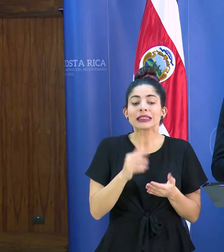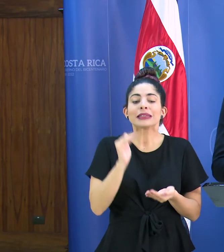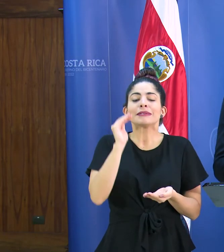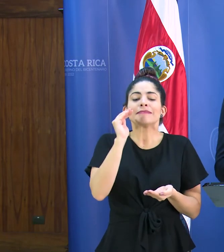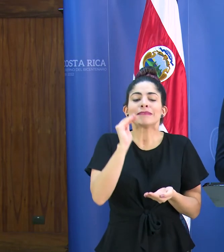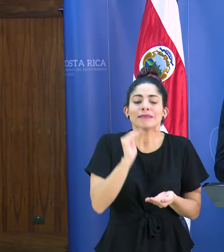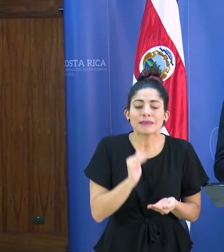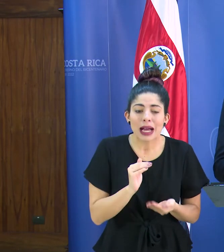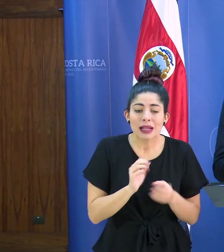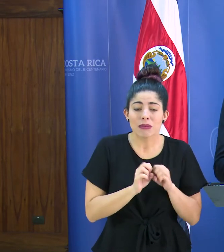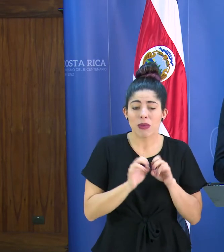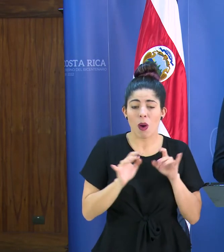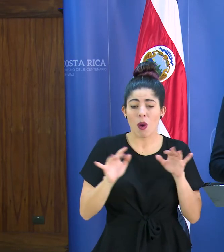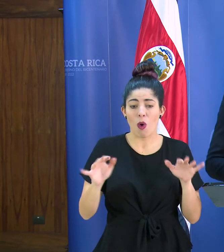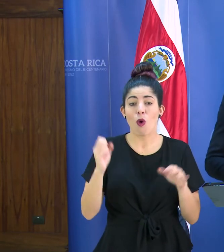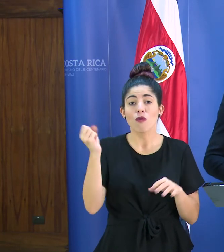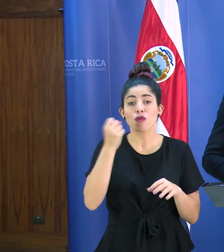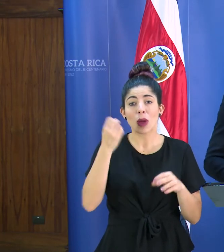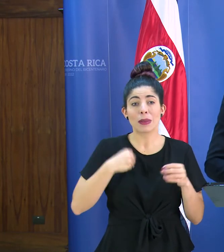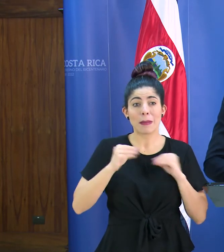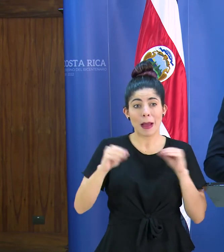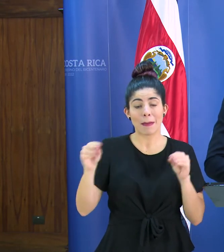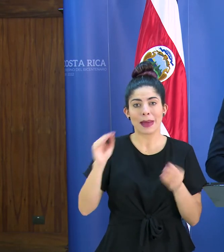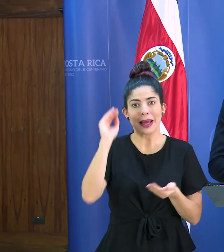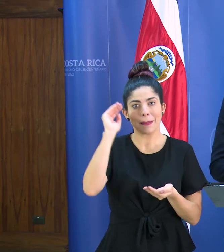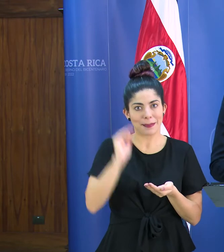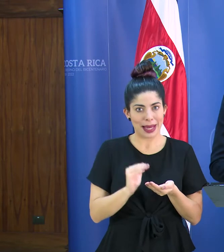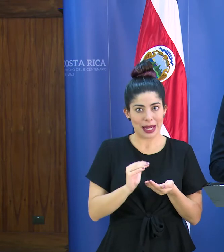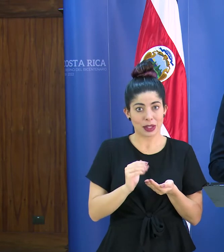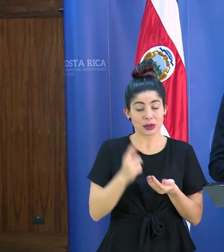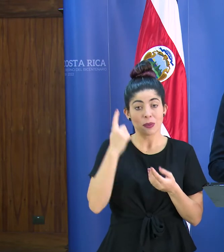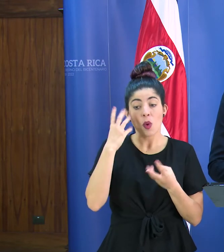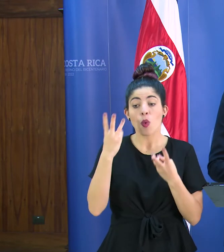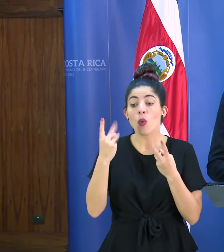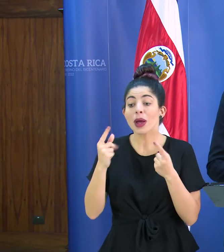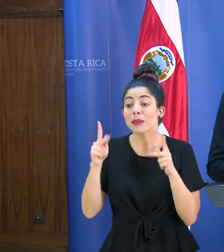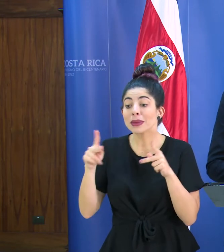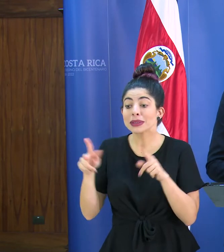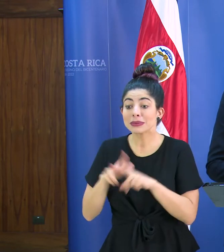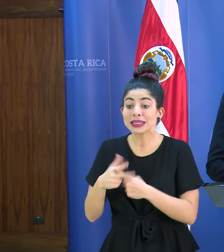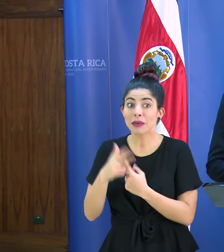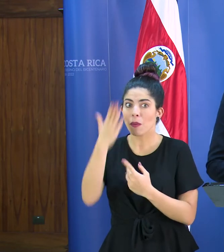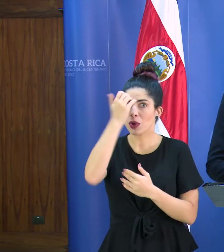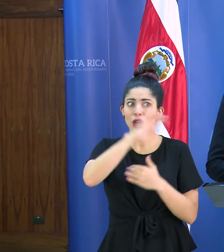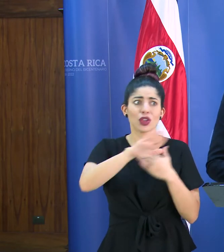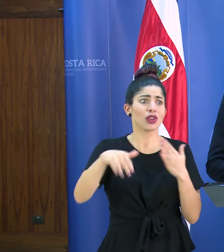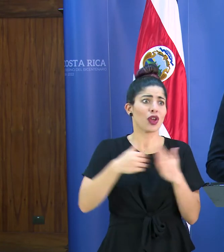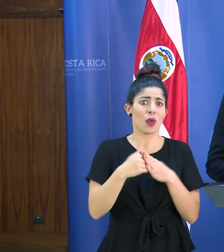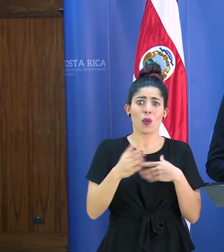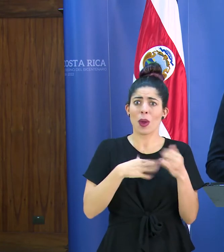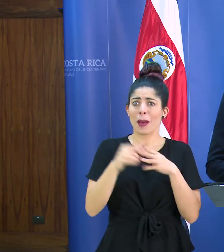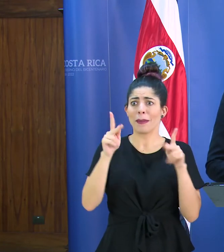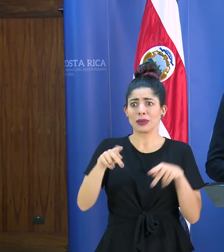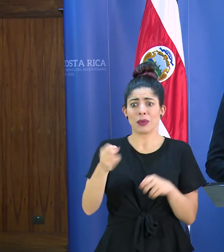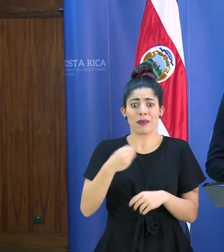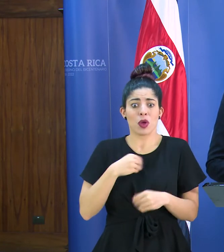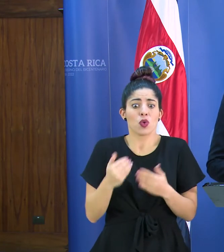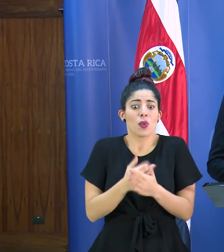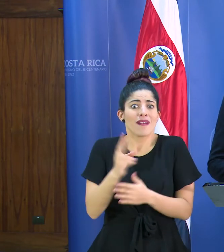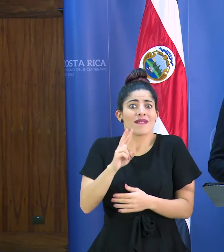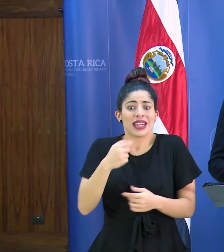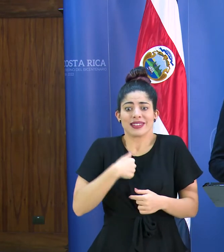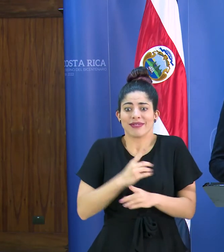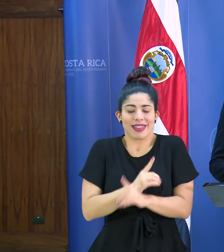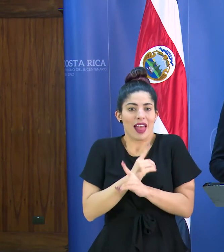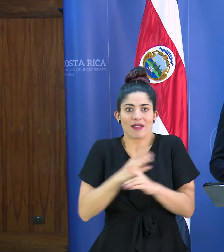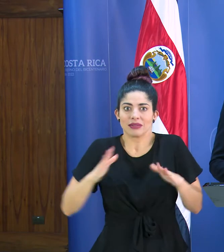transmisión masiva fuerte que haga que la cantidad de casos inicial porque todos somos susceptibles es un nuevo virus nadie tiene